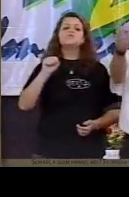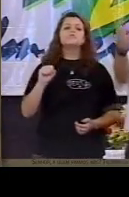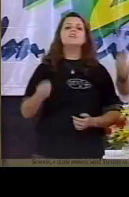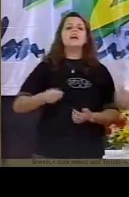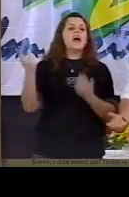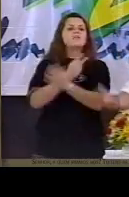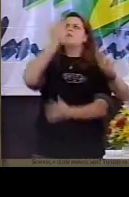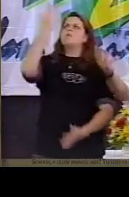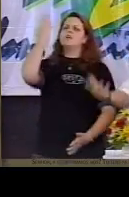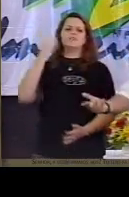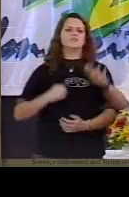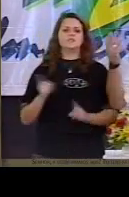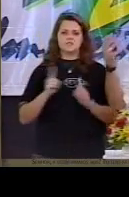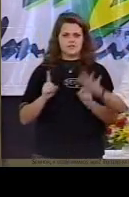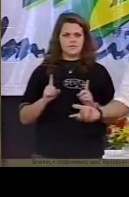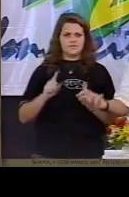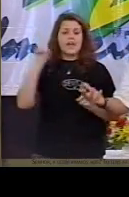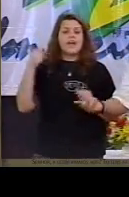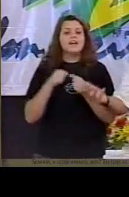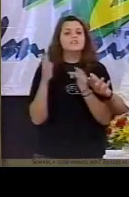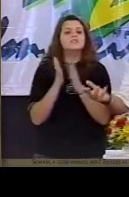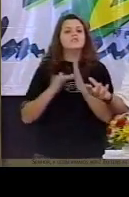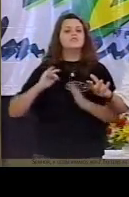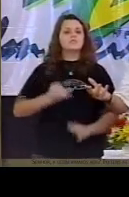aliás essa é a grande mensagem de Jesus